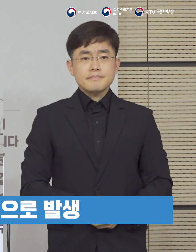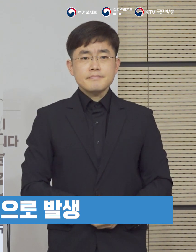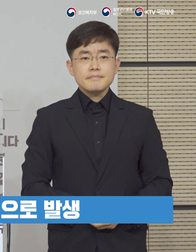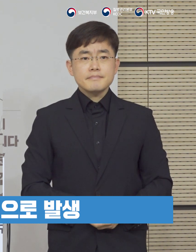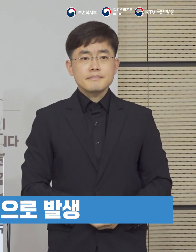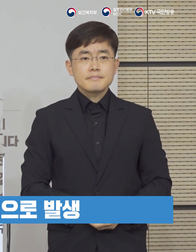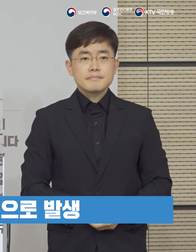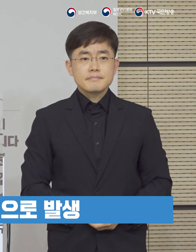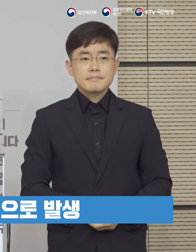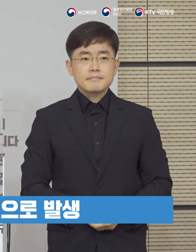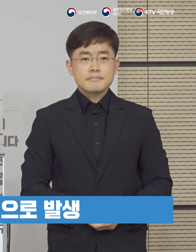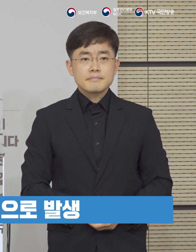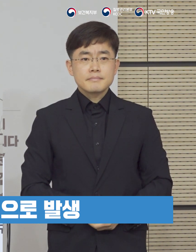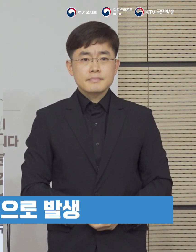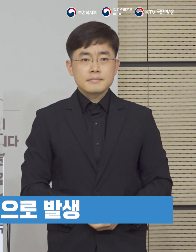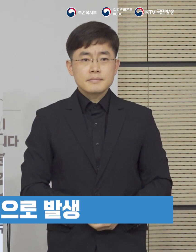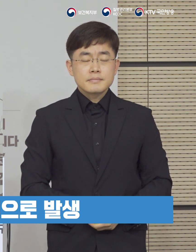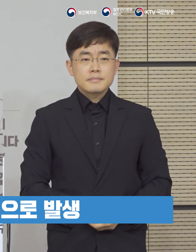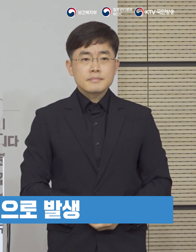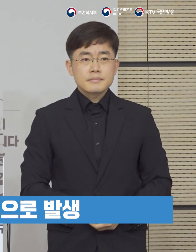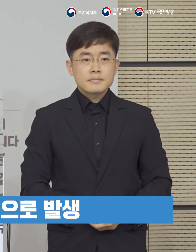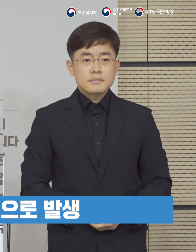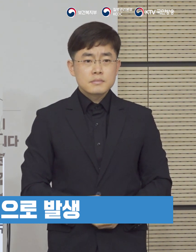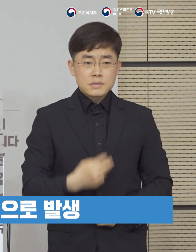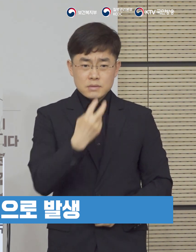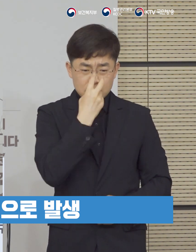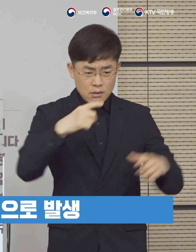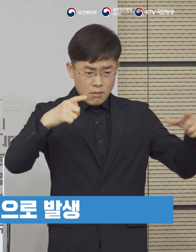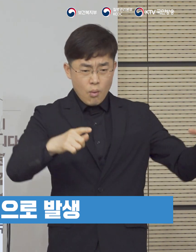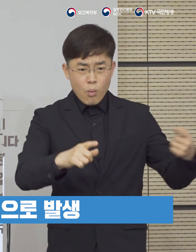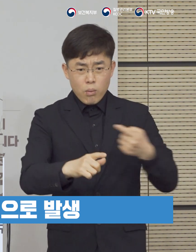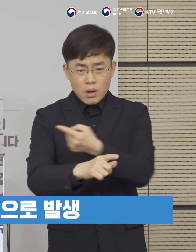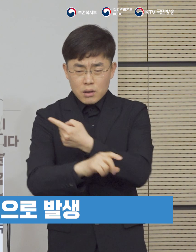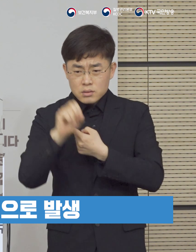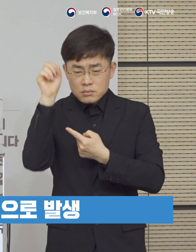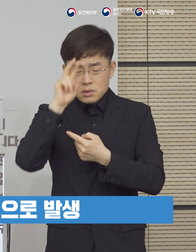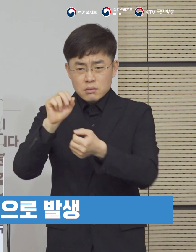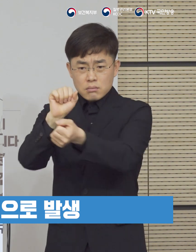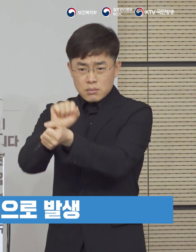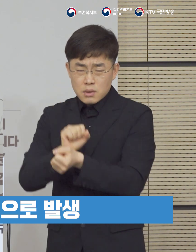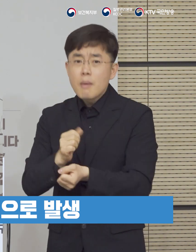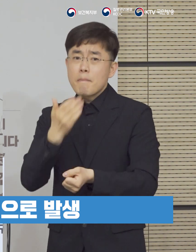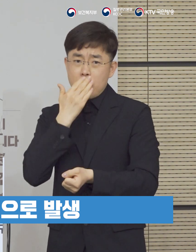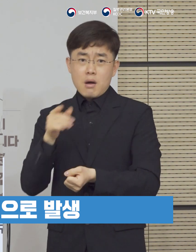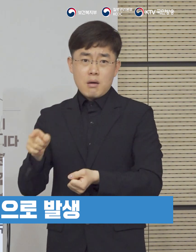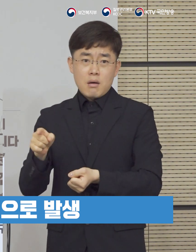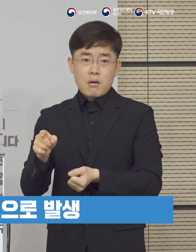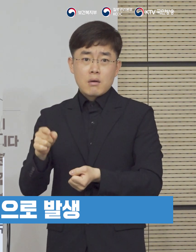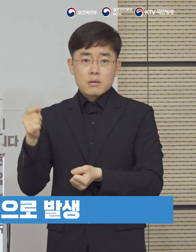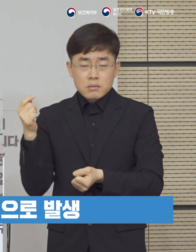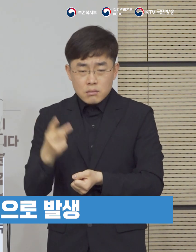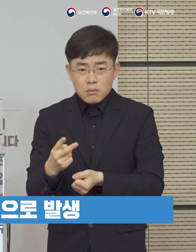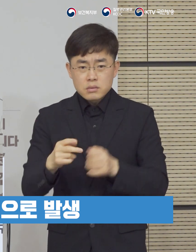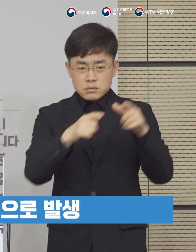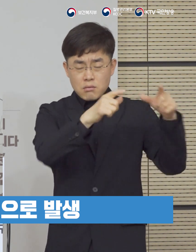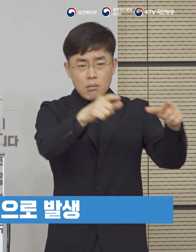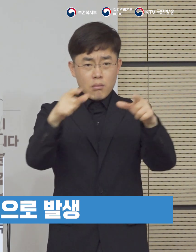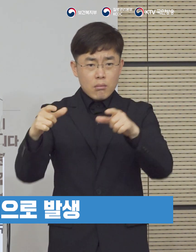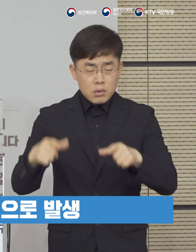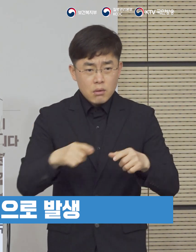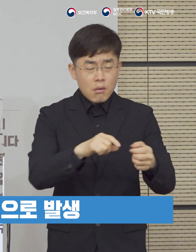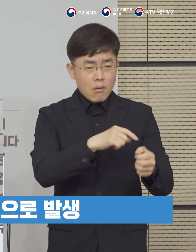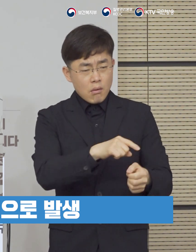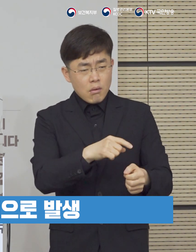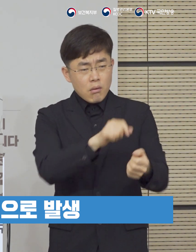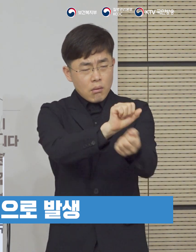상황은 아닙니다. 이는 방역당국이 파악하지 못하는 코로나19 환자가 지역사회에